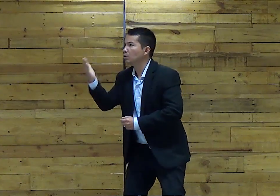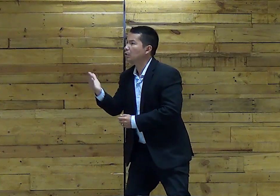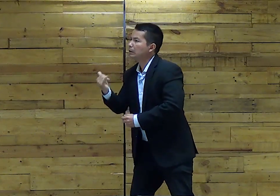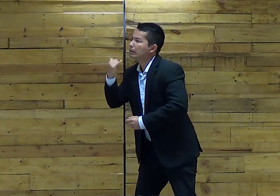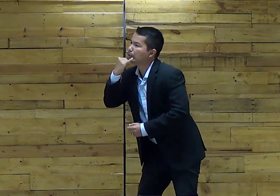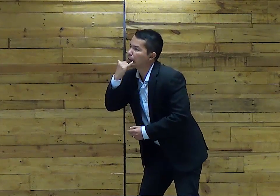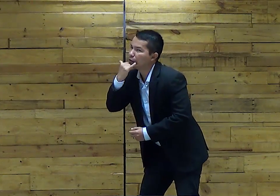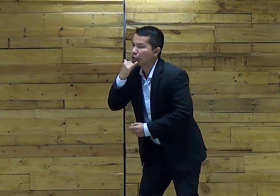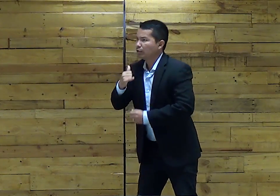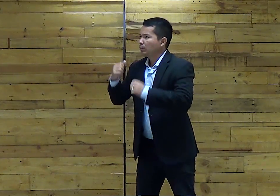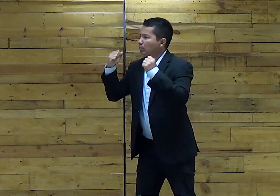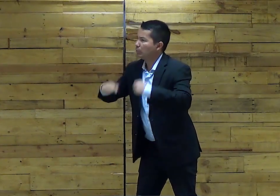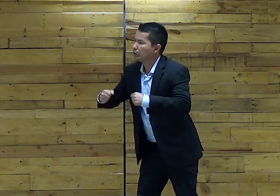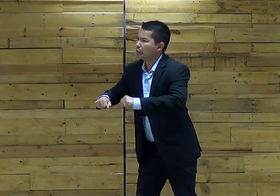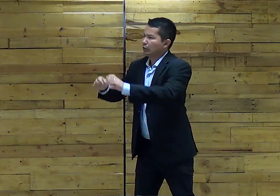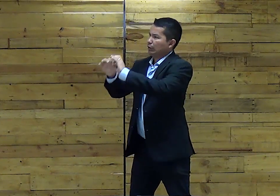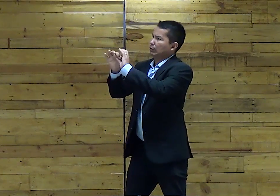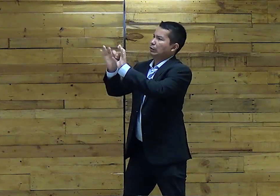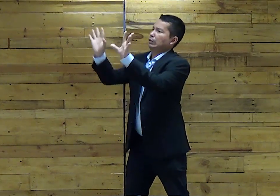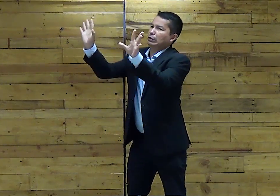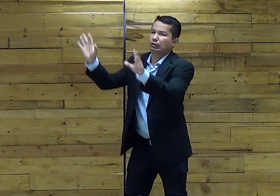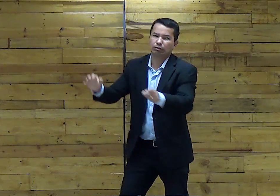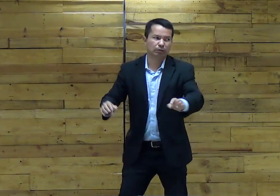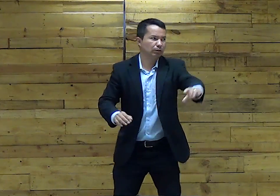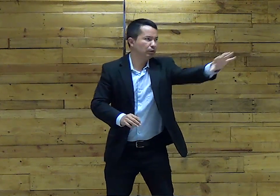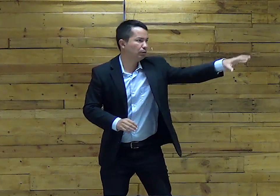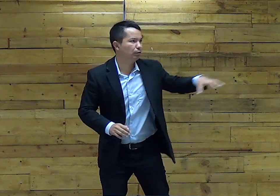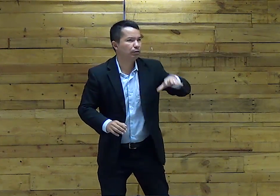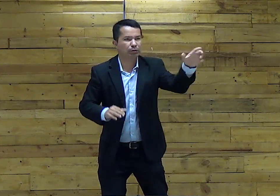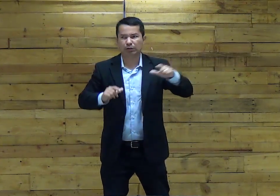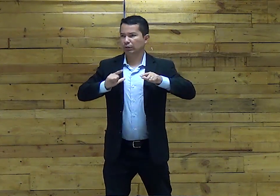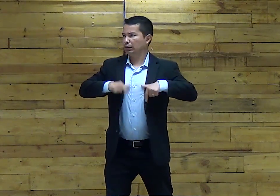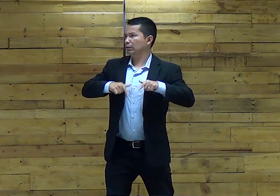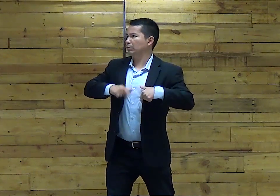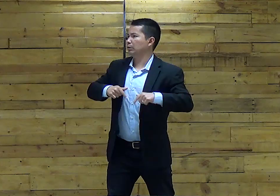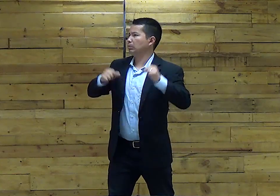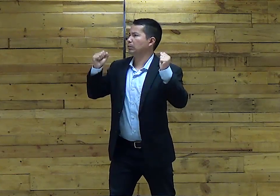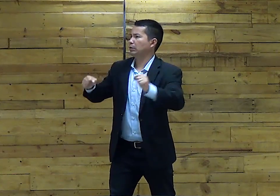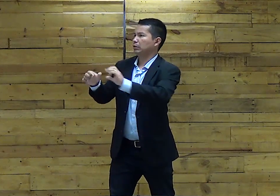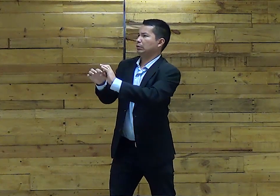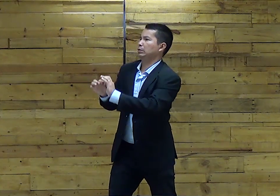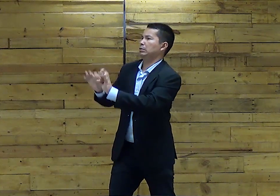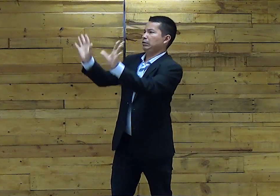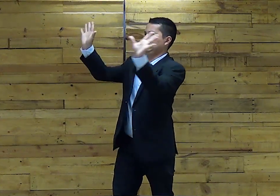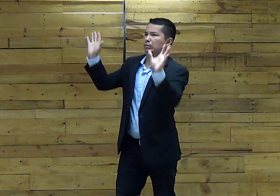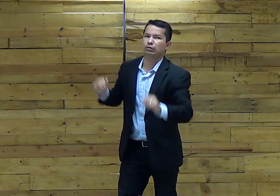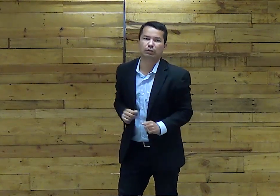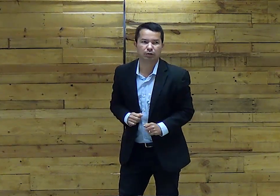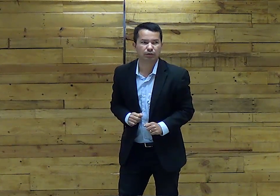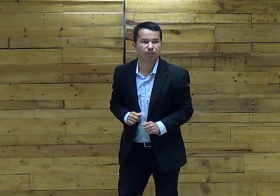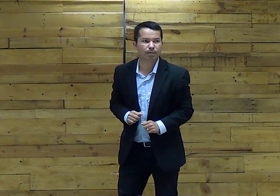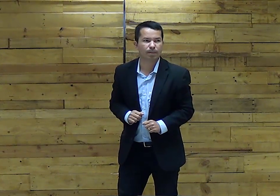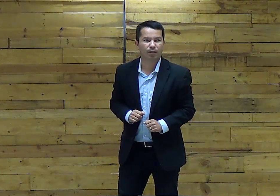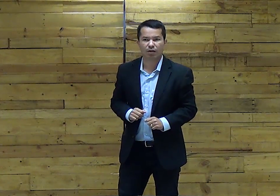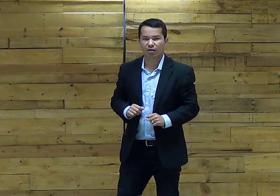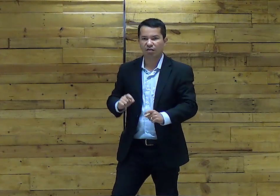Não Moisés chega a ele E diz Eu preciso levar Este povo Em